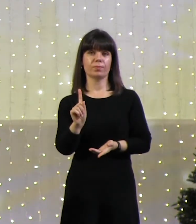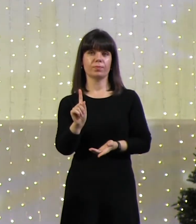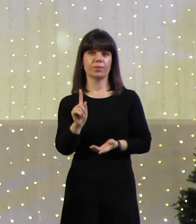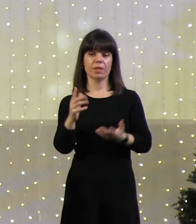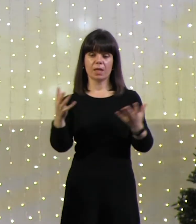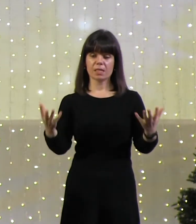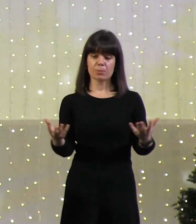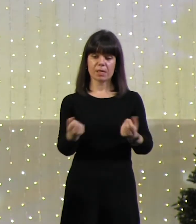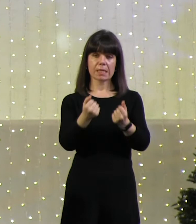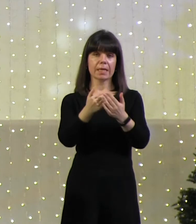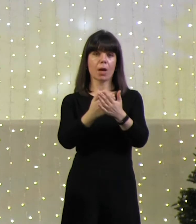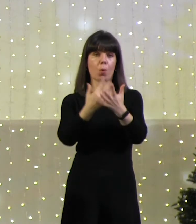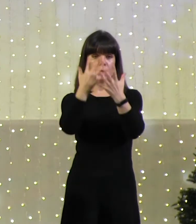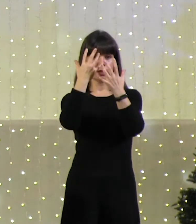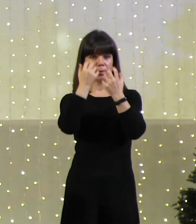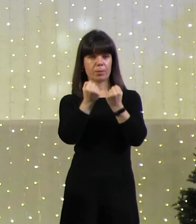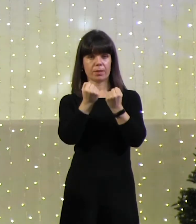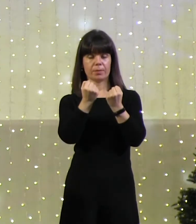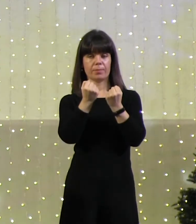Спасение от тьмы,